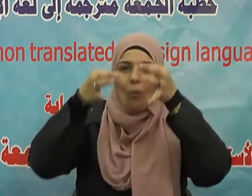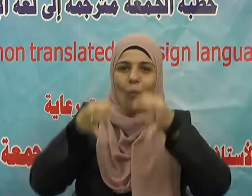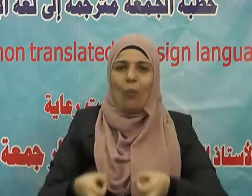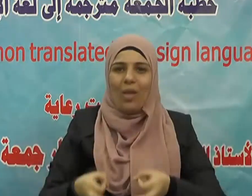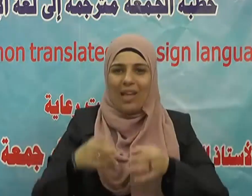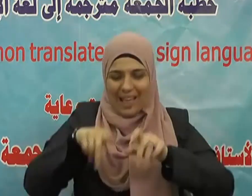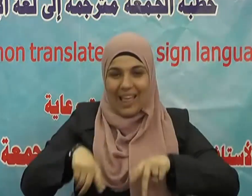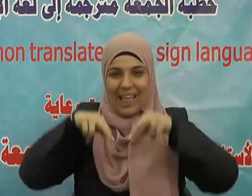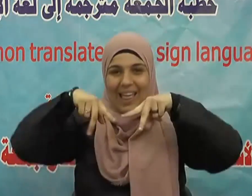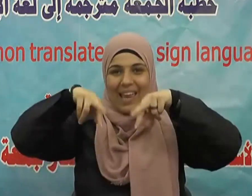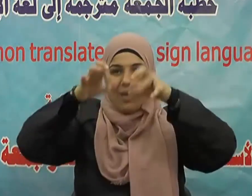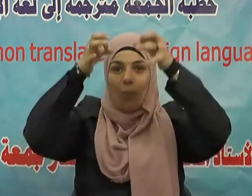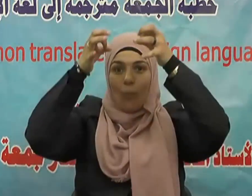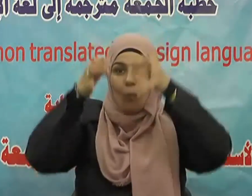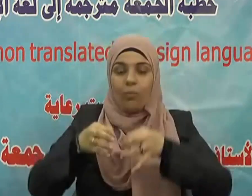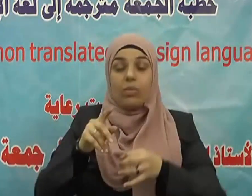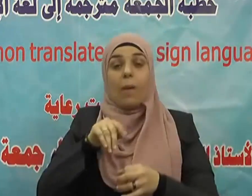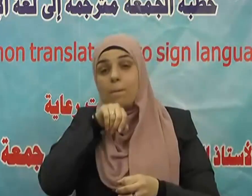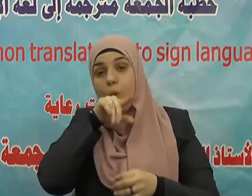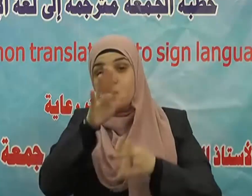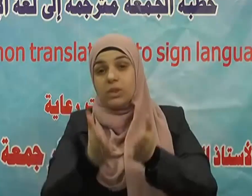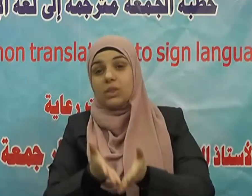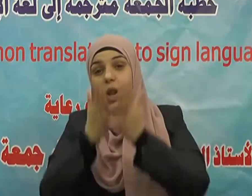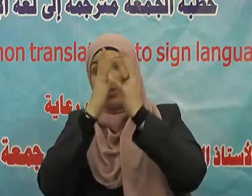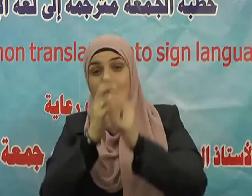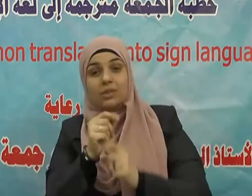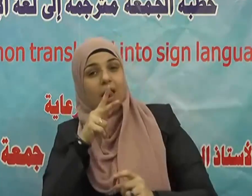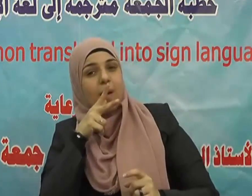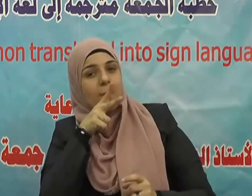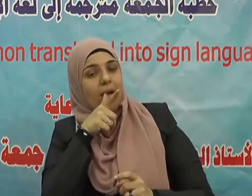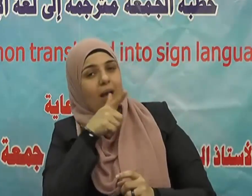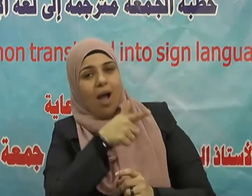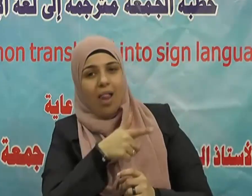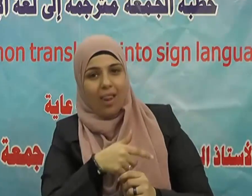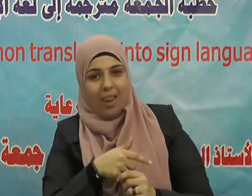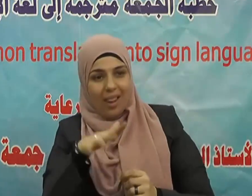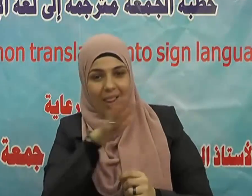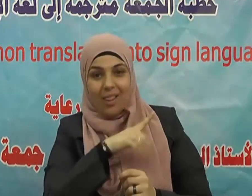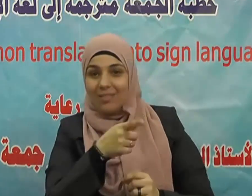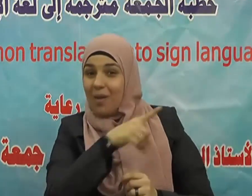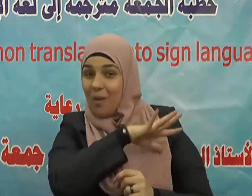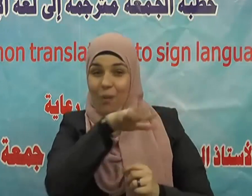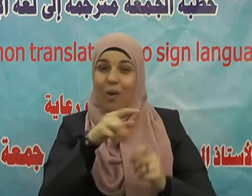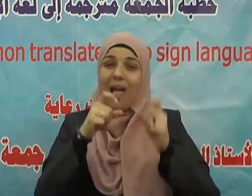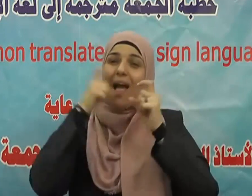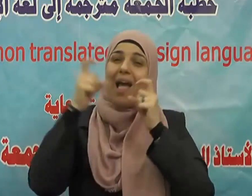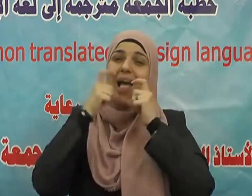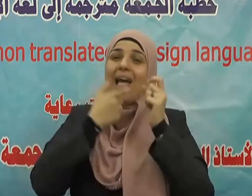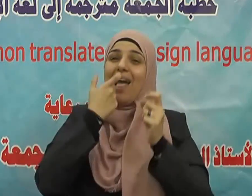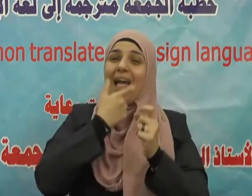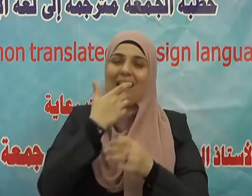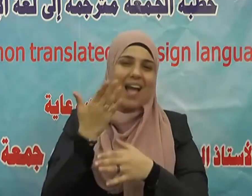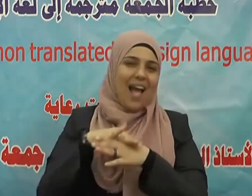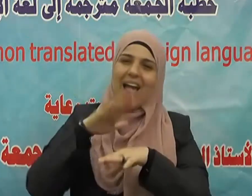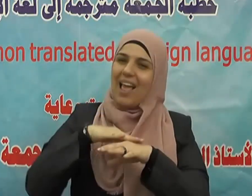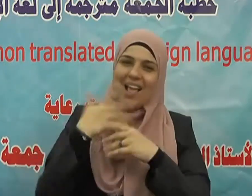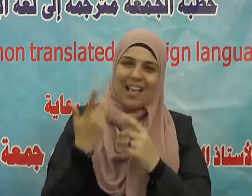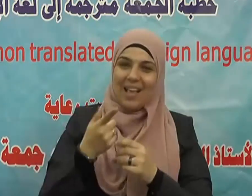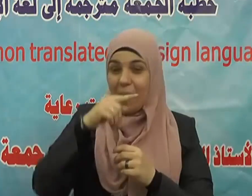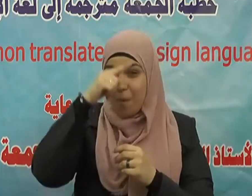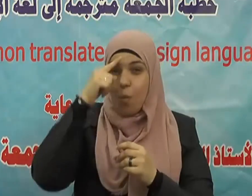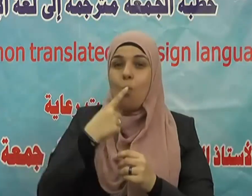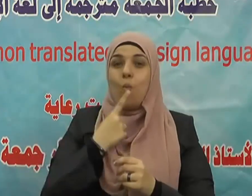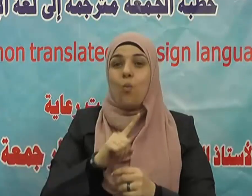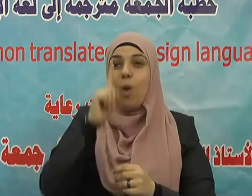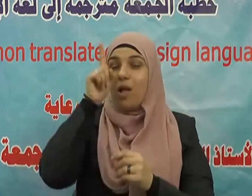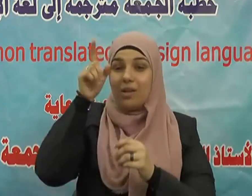إشارة فكان صلى الله عليه وسلم يبث في الإنسان ما يرفع شأنه وفضله